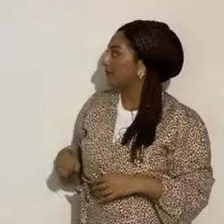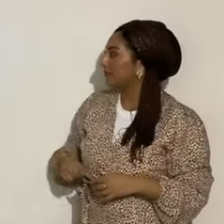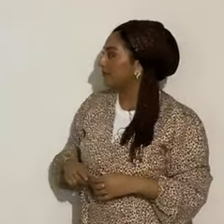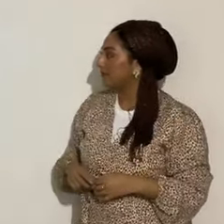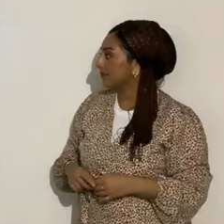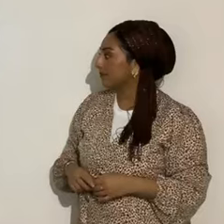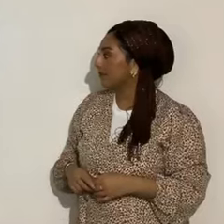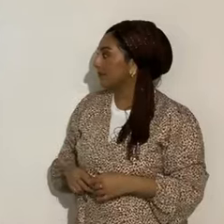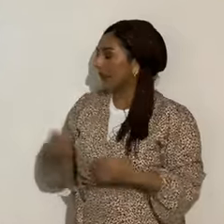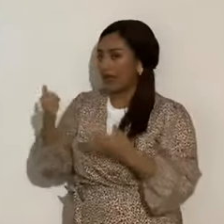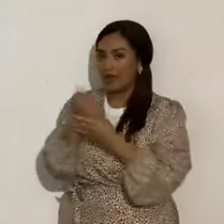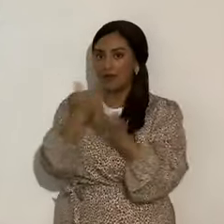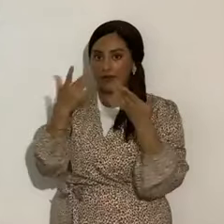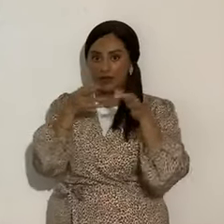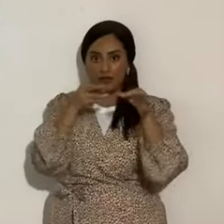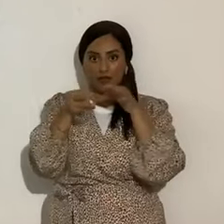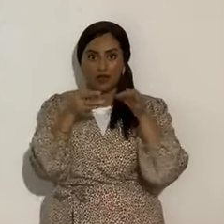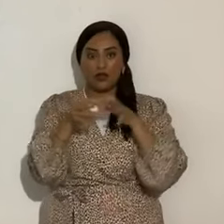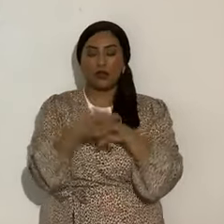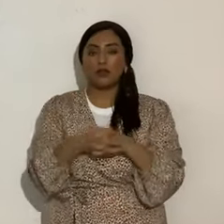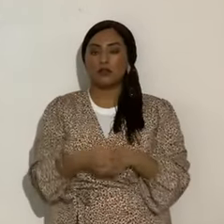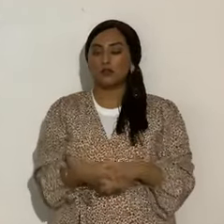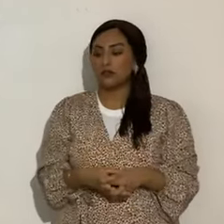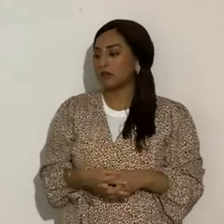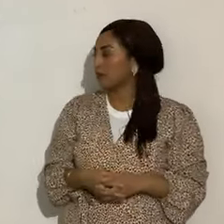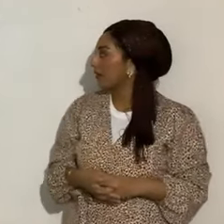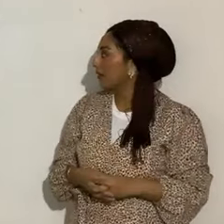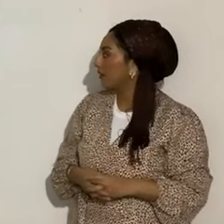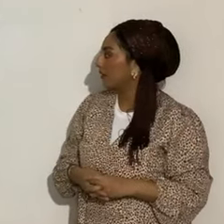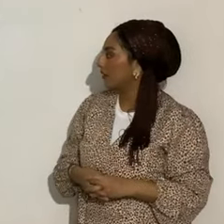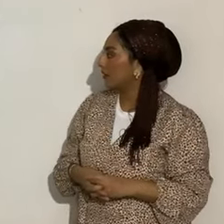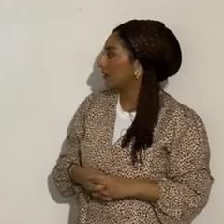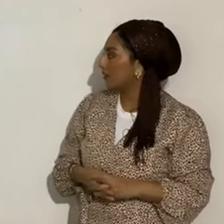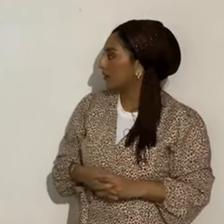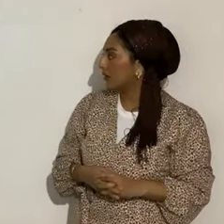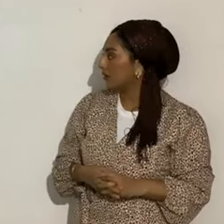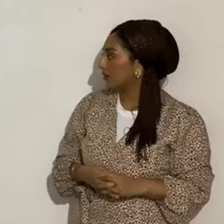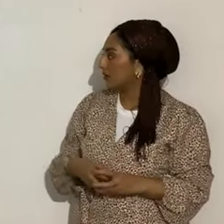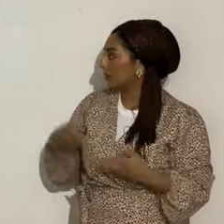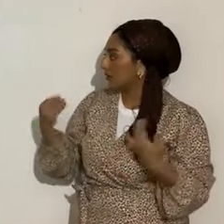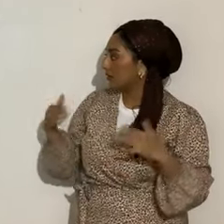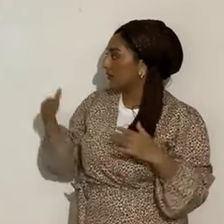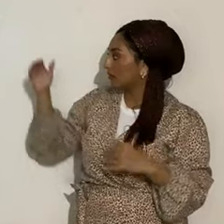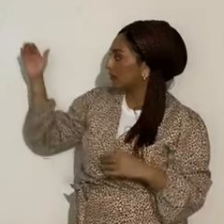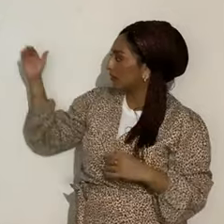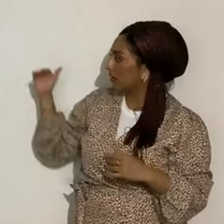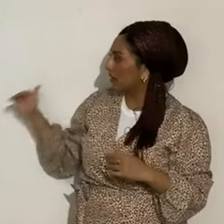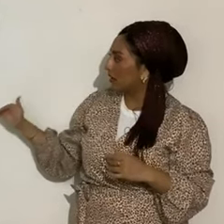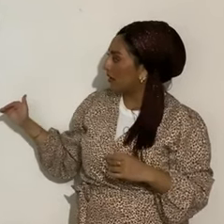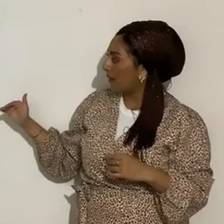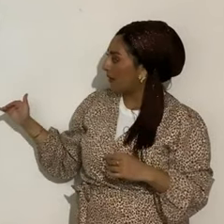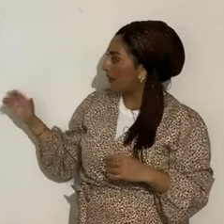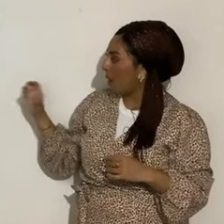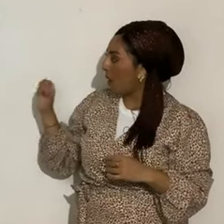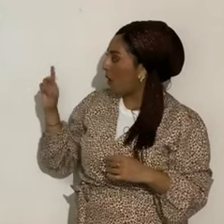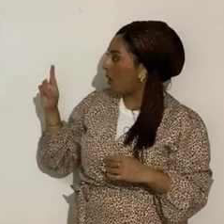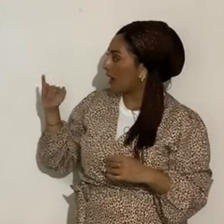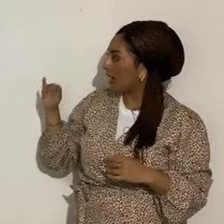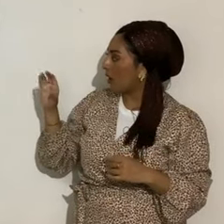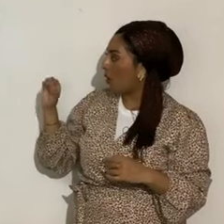por todo lo que ya expliqué, ojos y pelo de cabra, etcétera, etcétera. Y luego, vemos aquí la constelación de Orión, que está